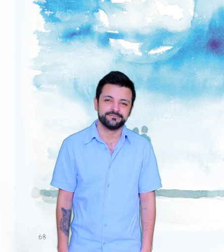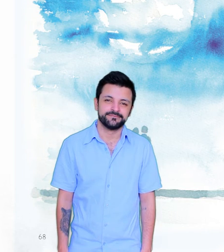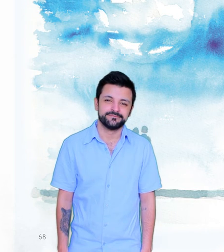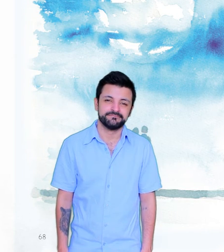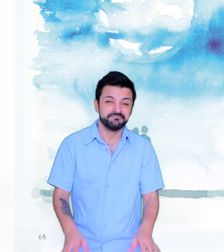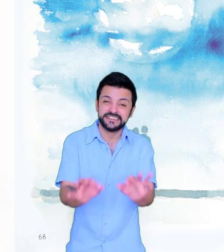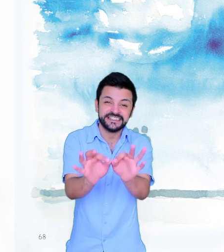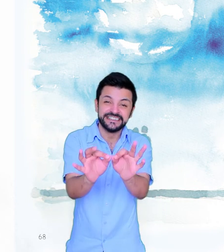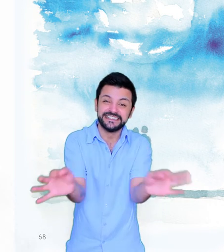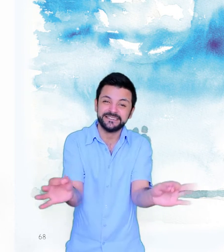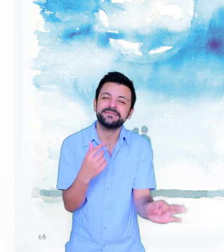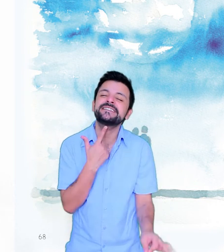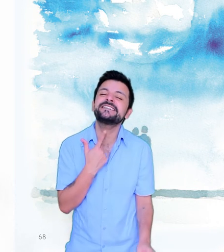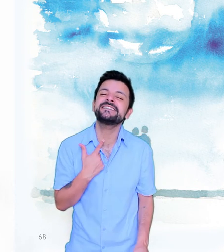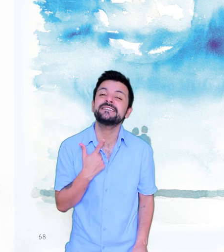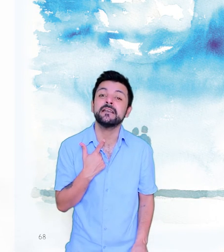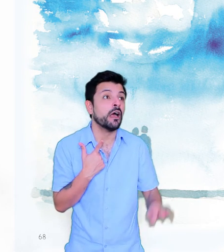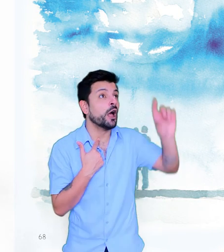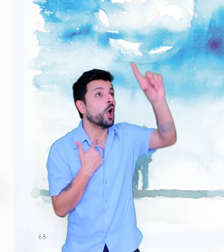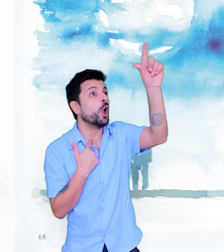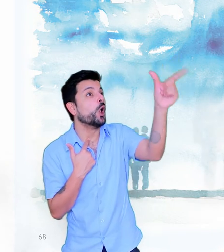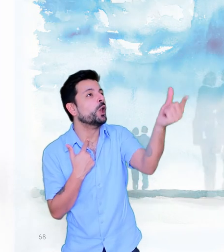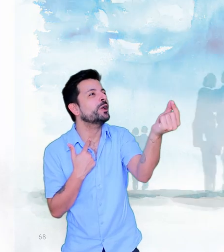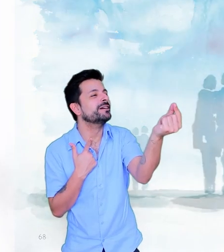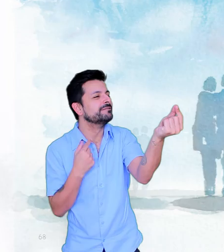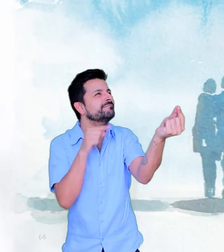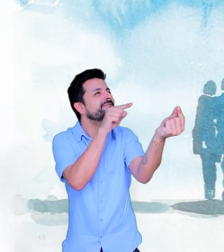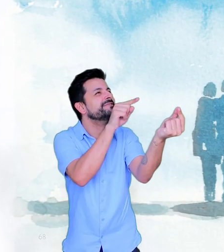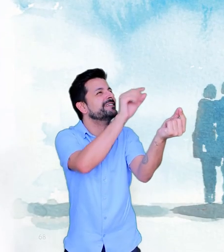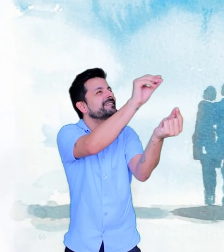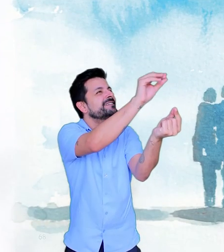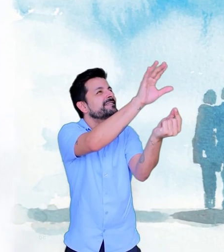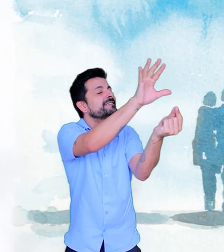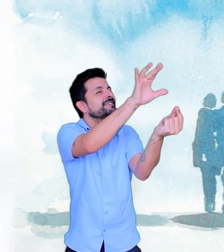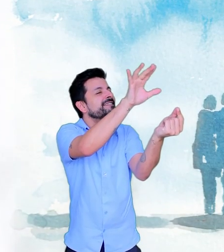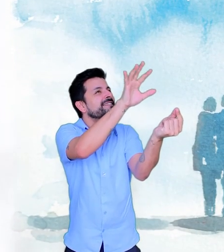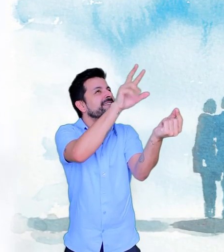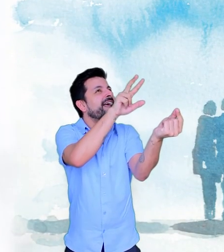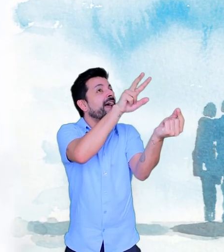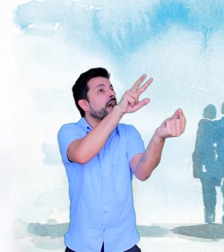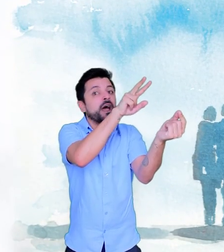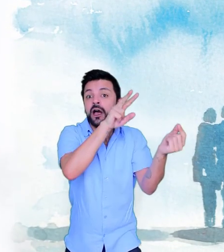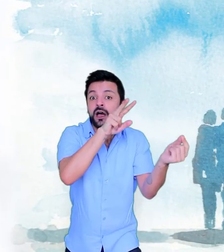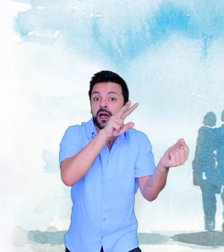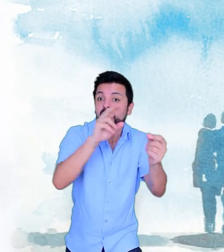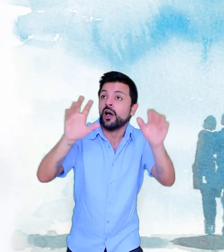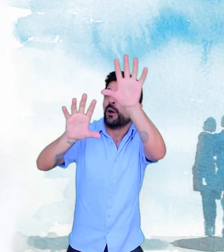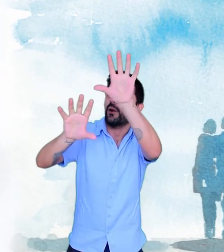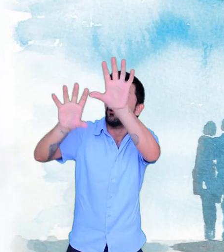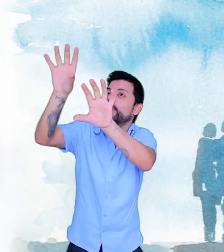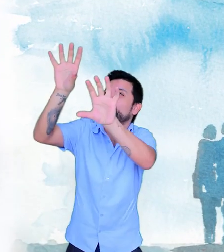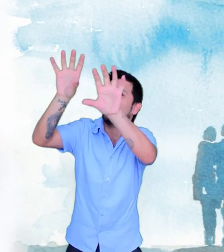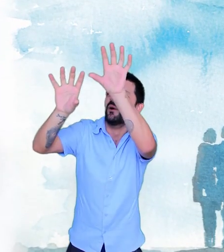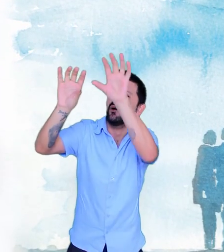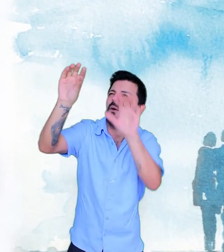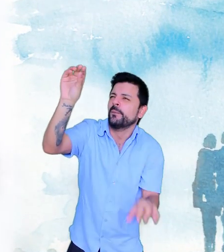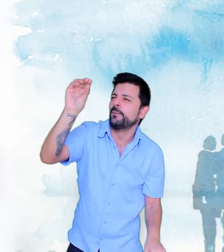Simples desejos Da lua Desejo sua luz que vejo De uma nuvem Só um